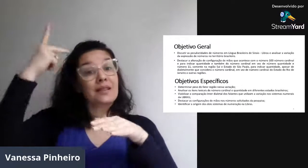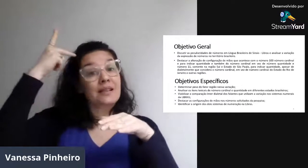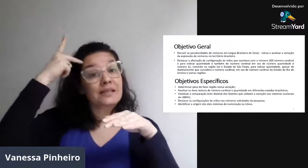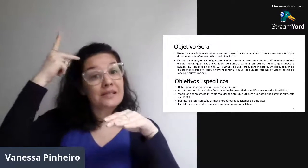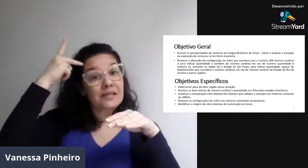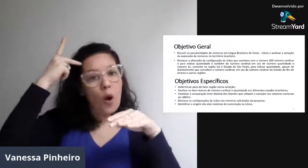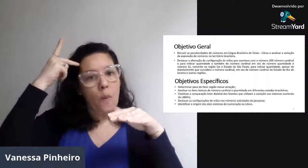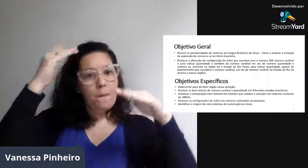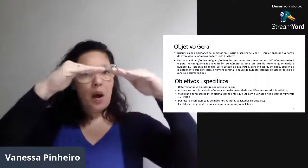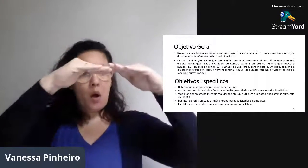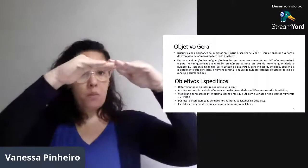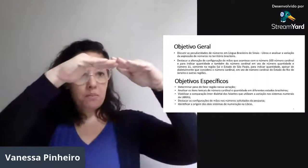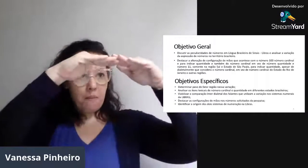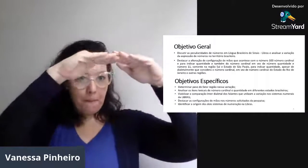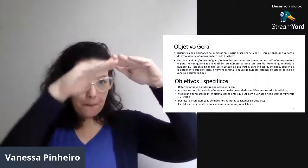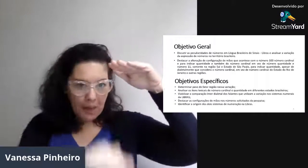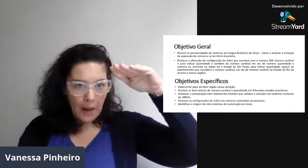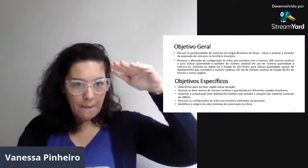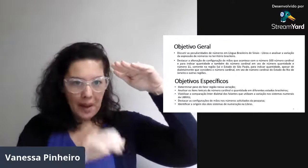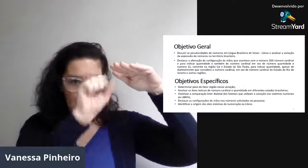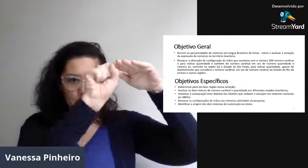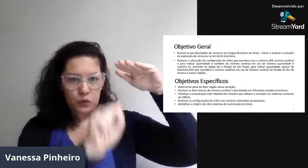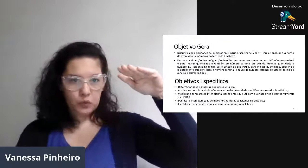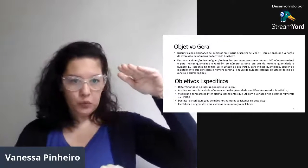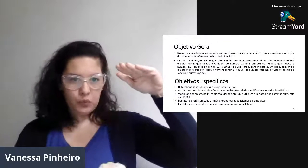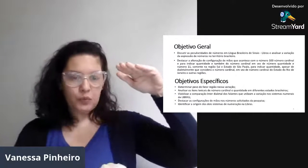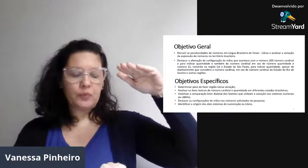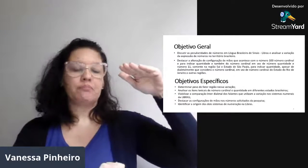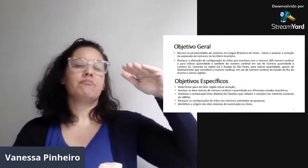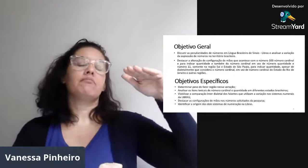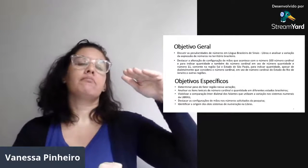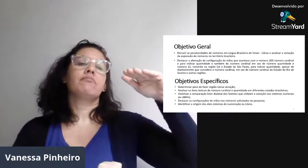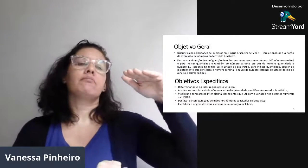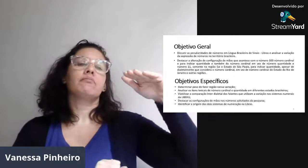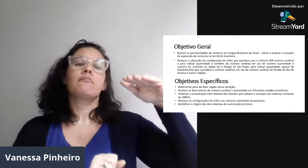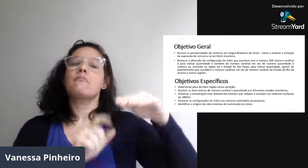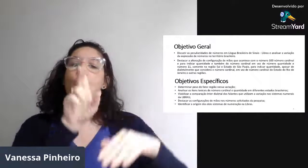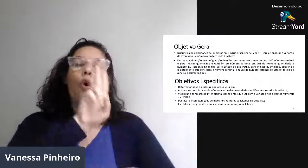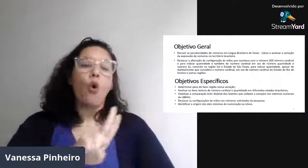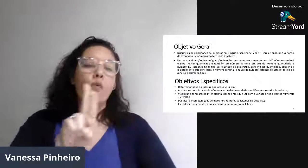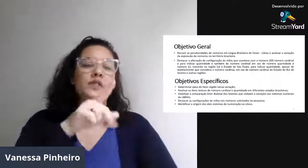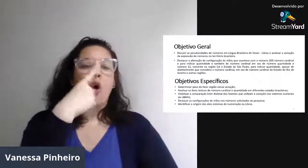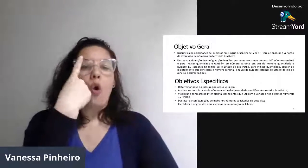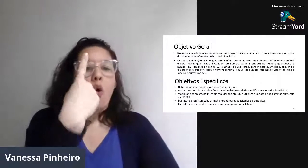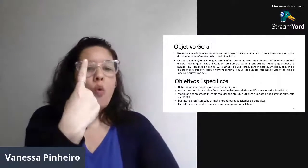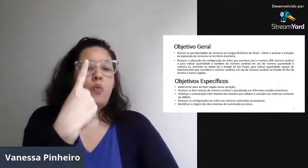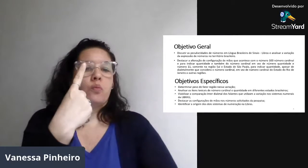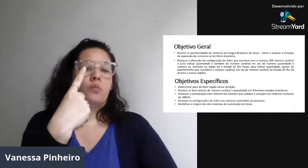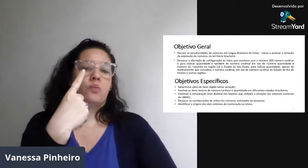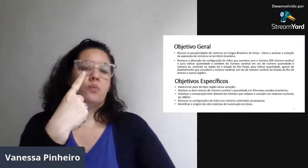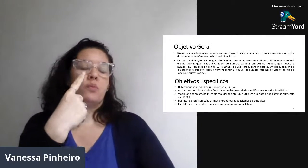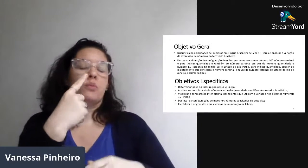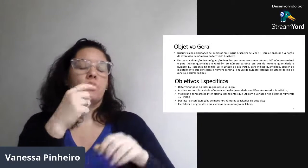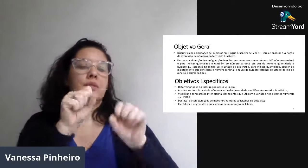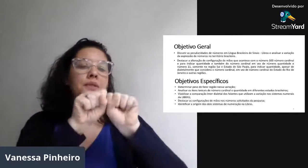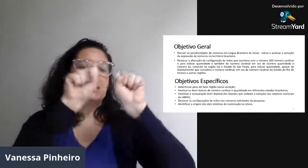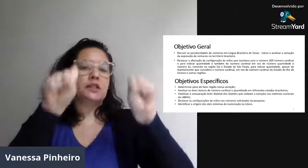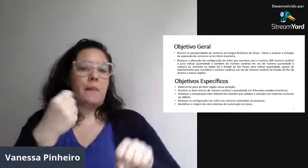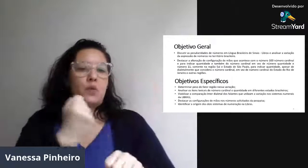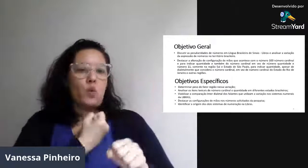Porque, em São Paulo, de São Paulo para baixo, até o sul, os estados até o sul, usa-se apenas